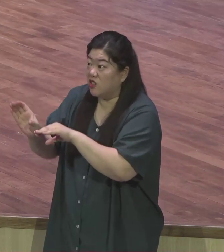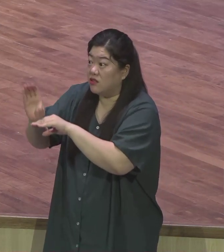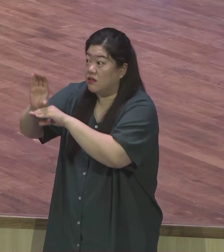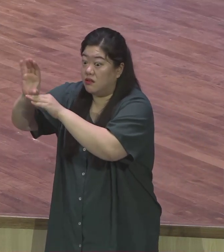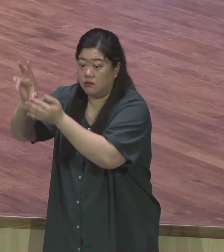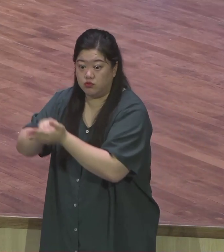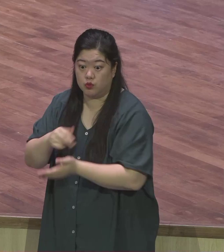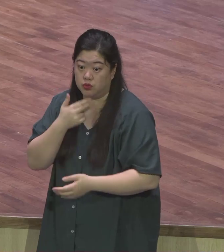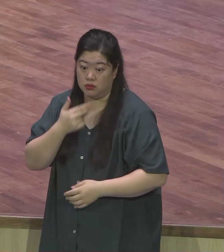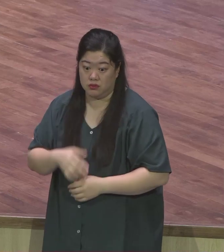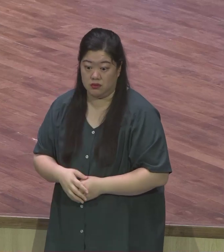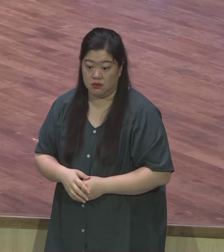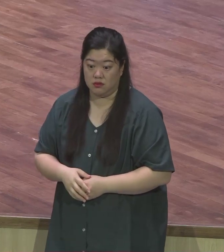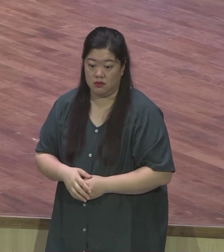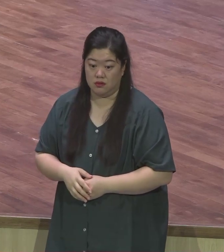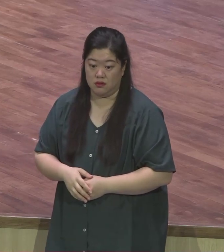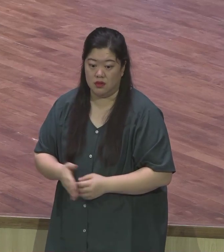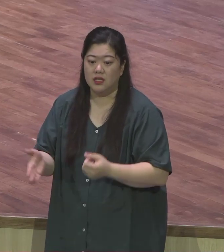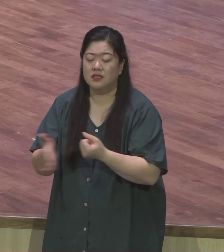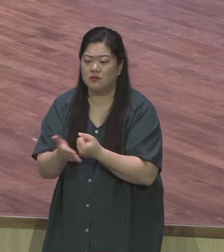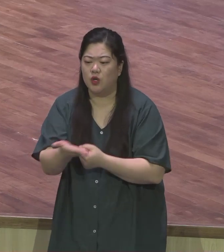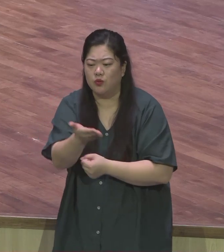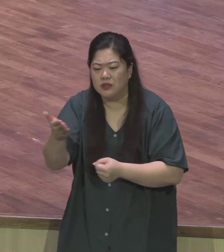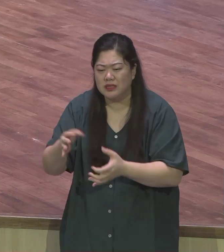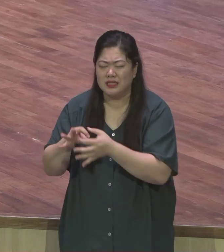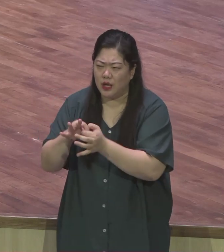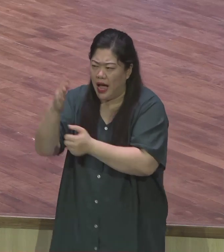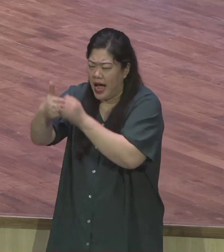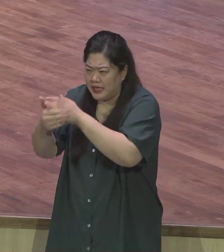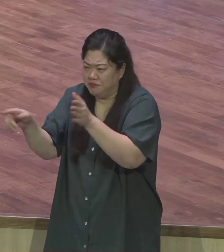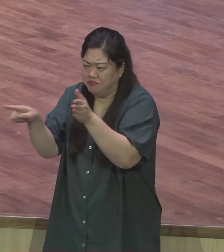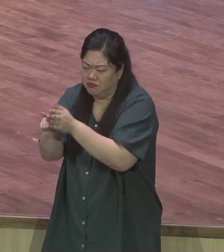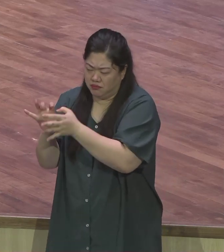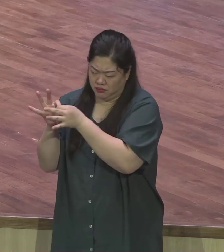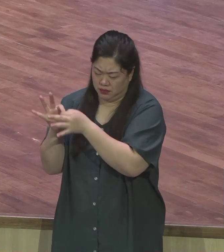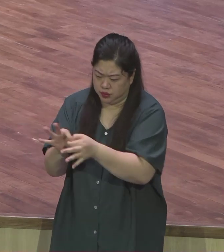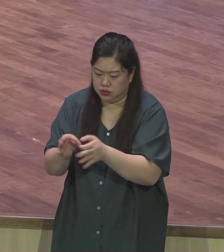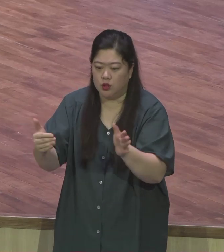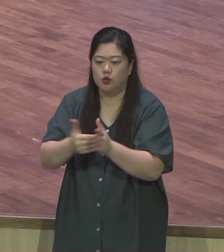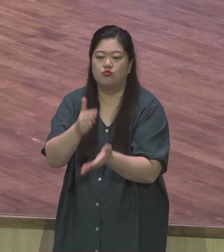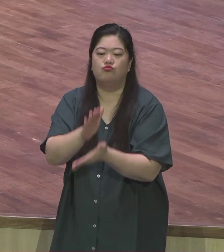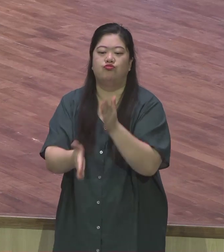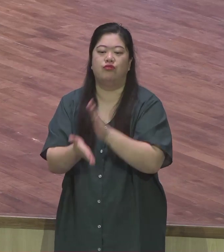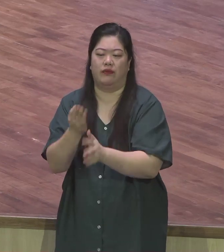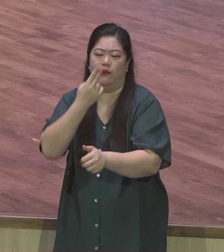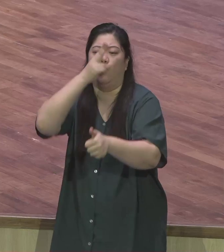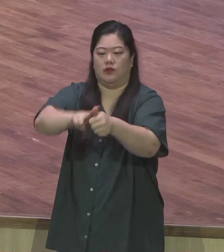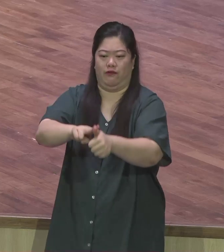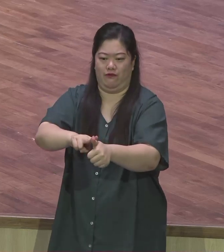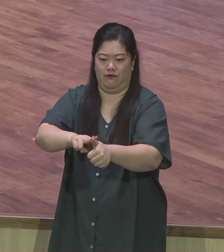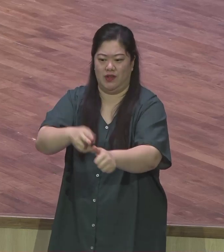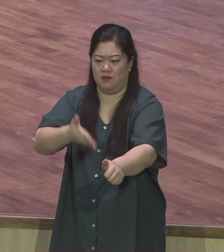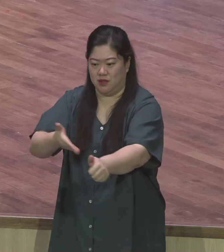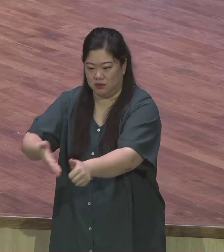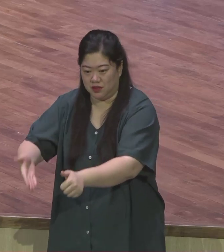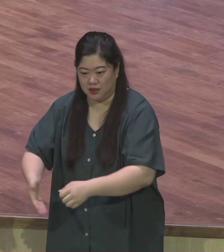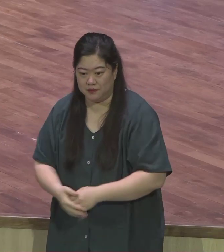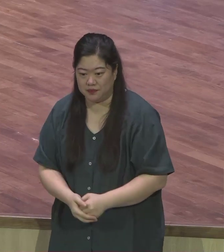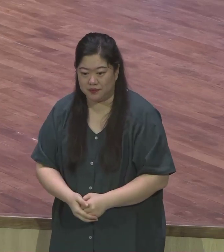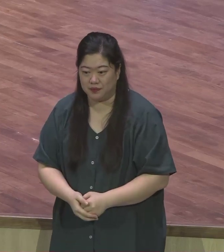무한도전하시고 정면으로 여러분 서시기를 바랍니다 믿음의 선진들 절대 불가능한 상황들이 많이 있었지만